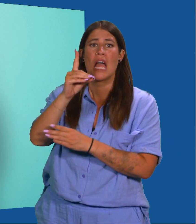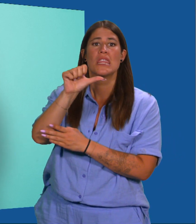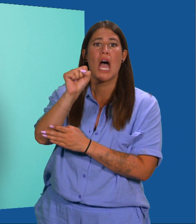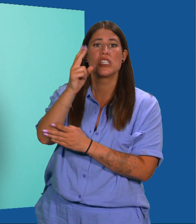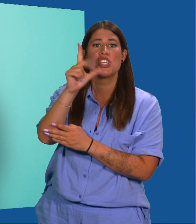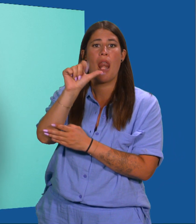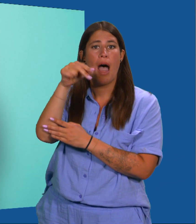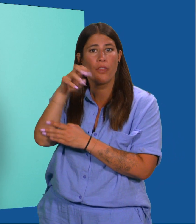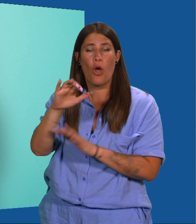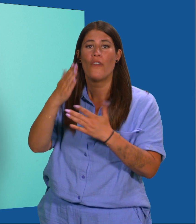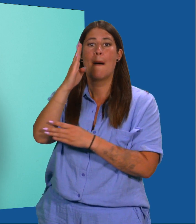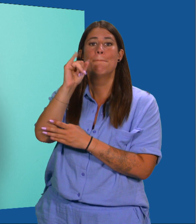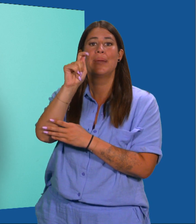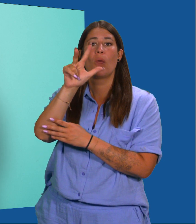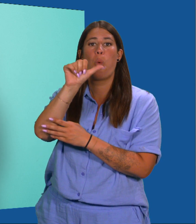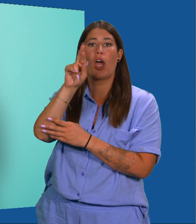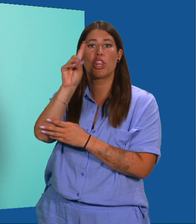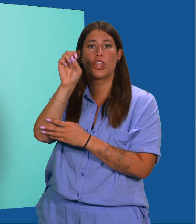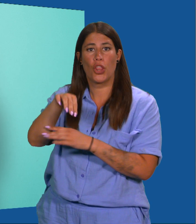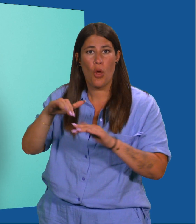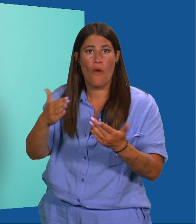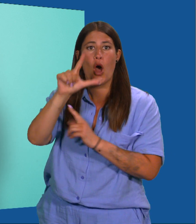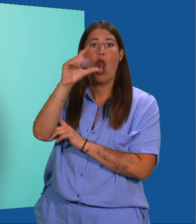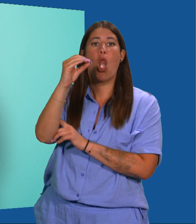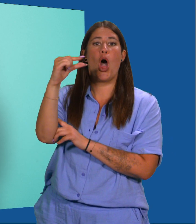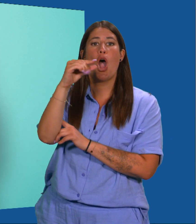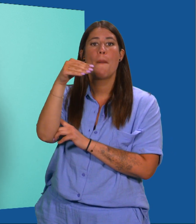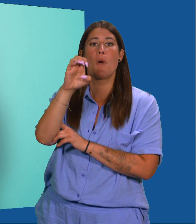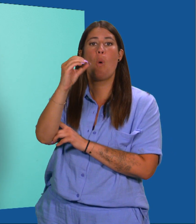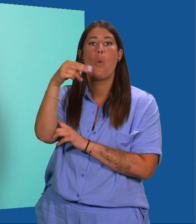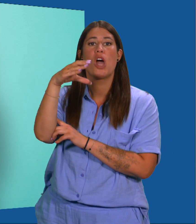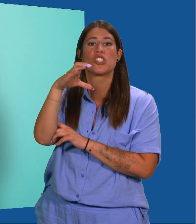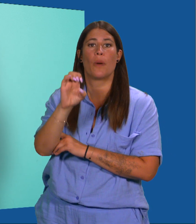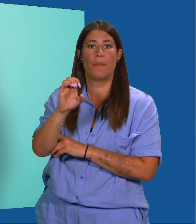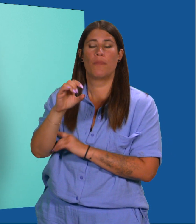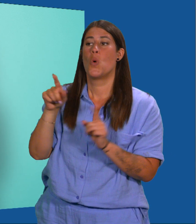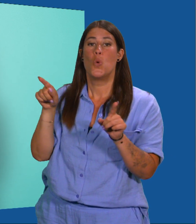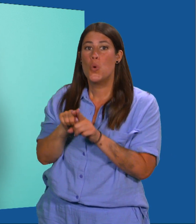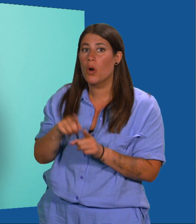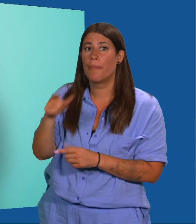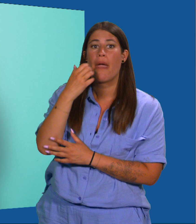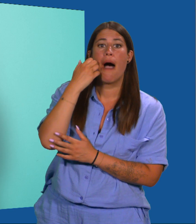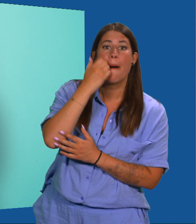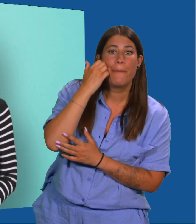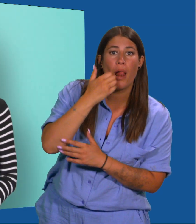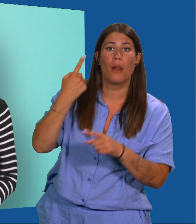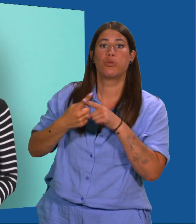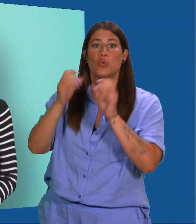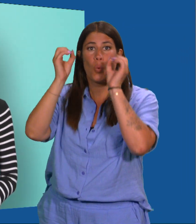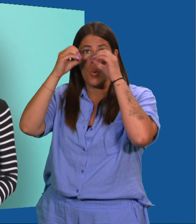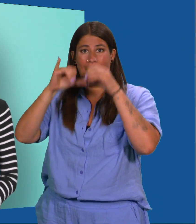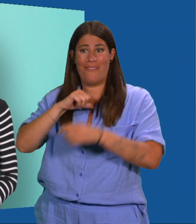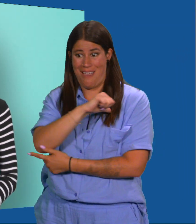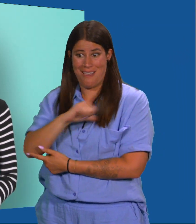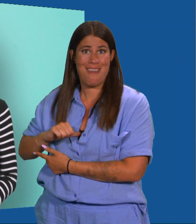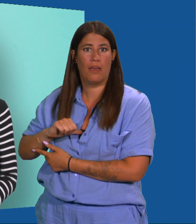Bitwarden en LockMeOnce. Daarnaast hebben ook Apple en Google hun eigen wachtwoordkluizen. Het grote